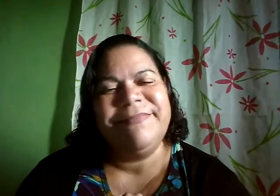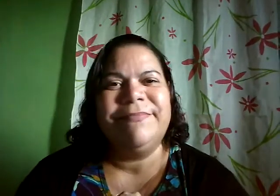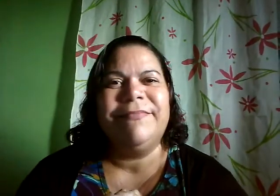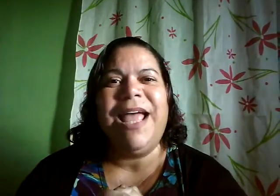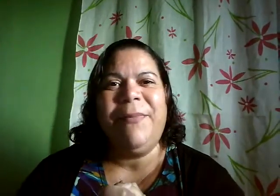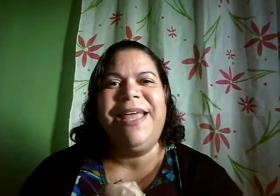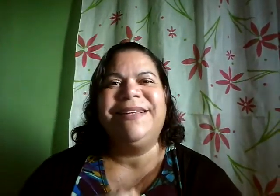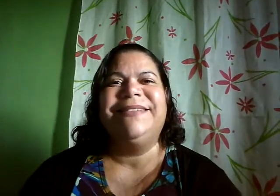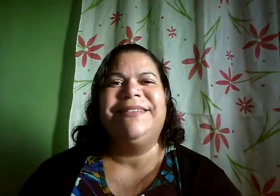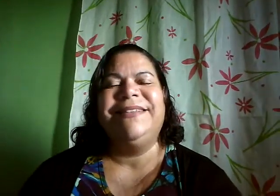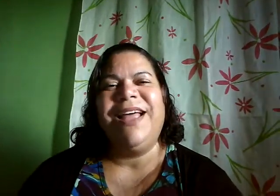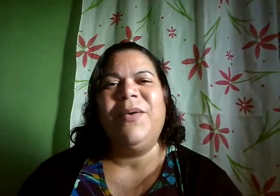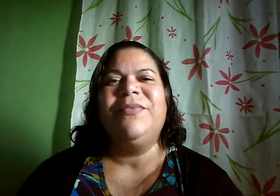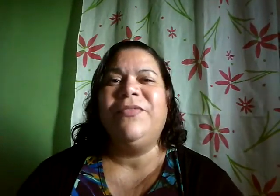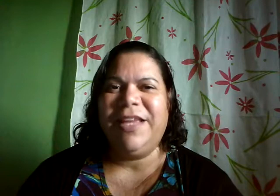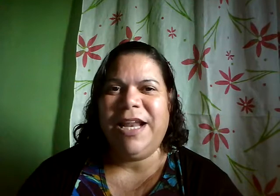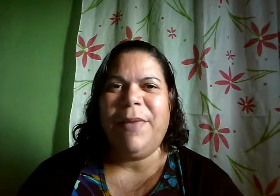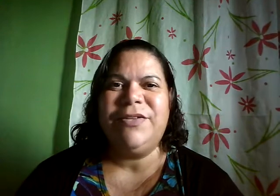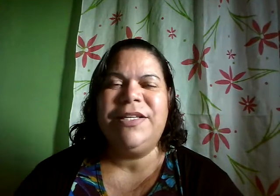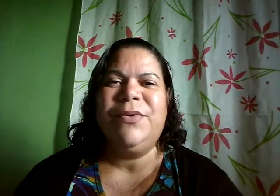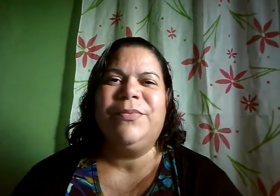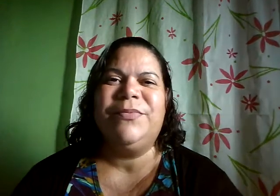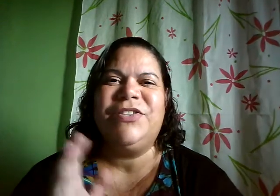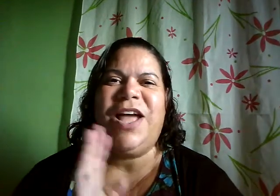amém então fique na paz do senhor tchau